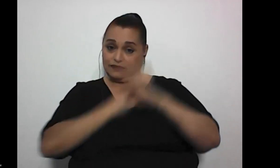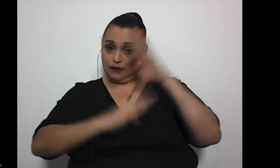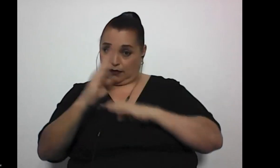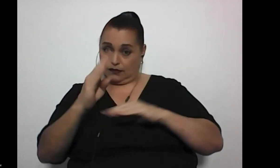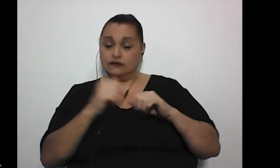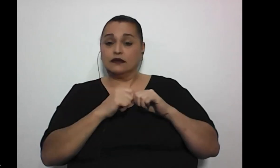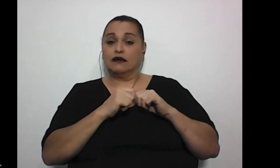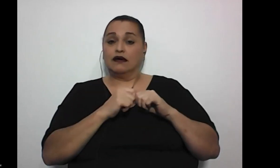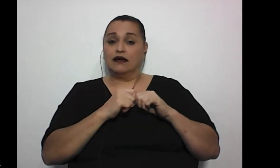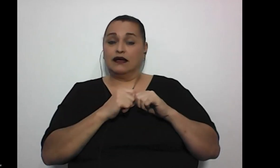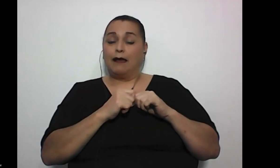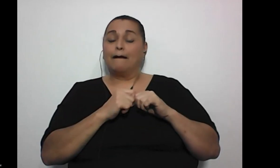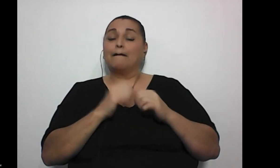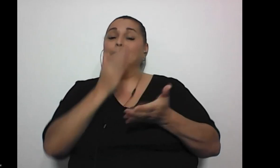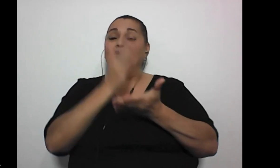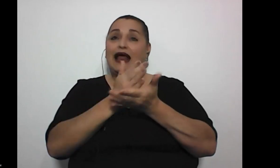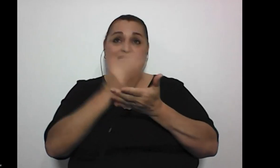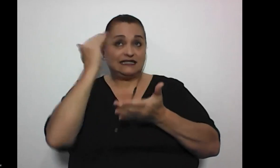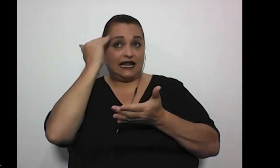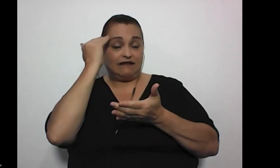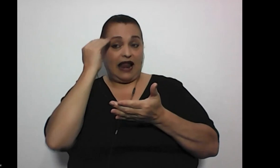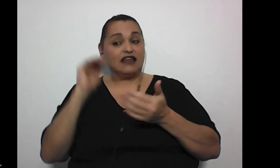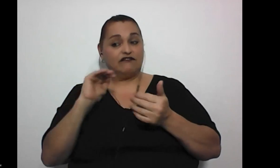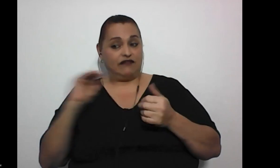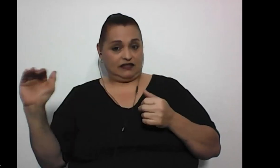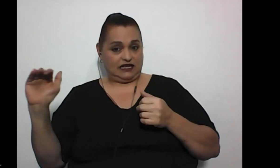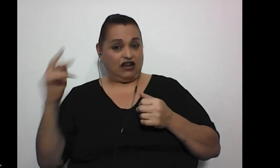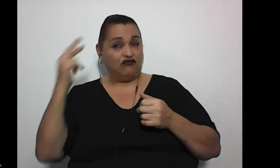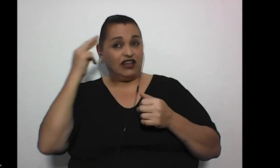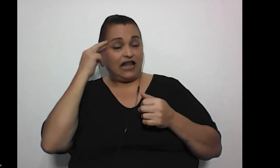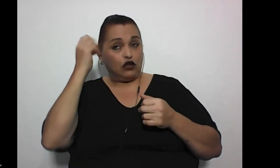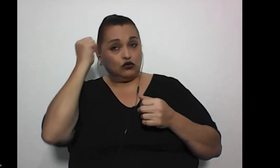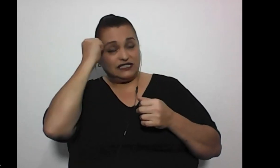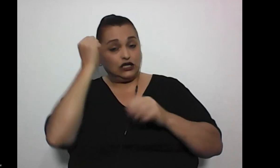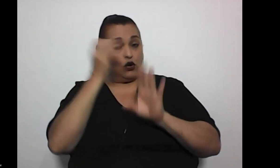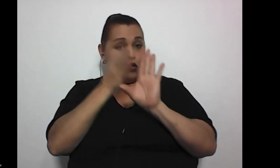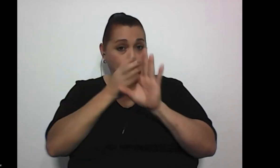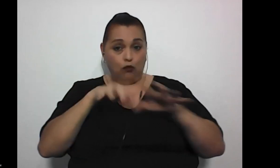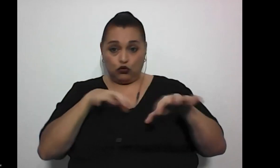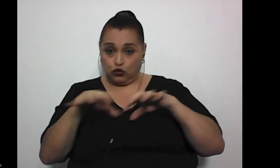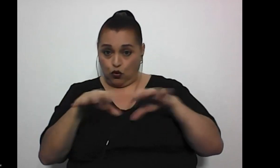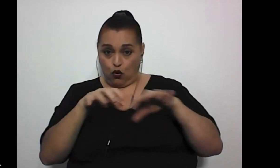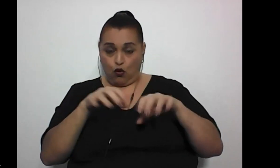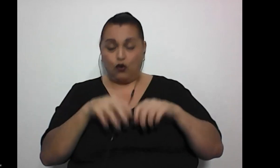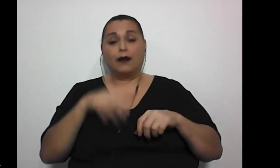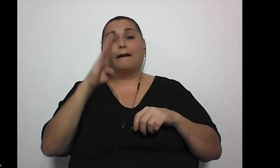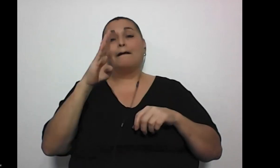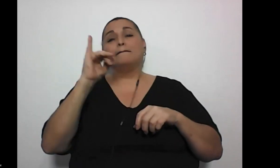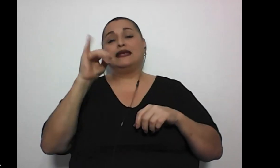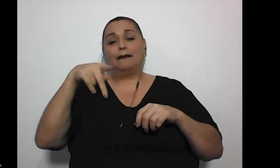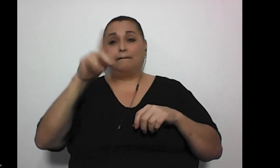lo que es parálisis cerebral infantil, retardo psicomotor y diplegia espástica.